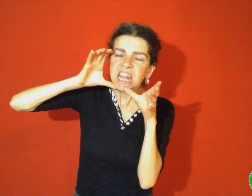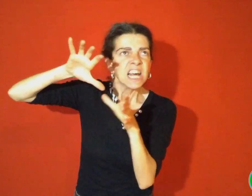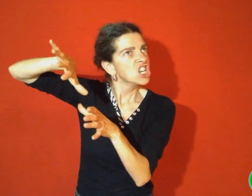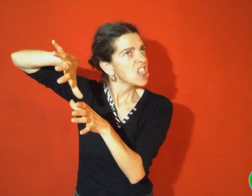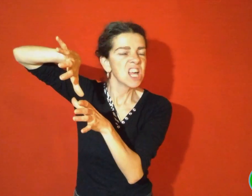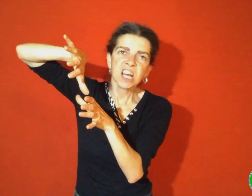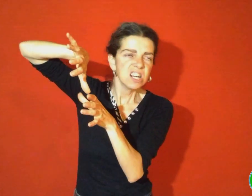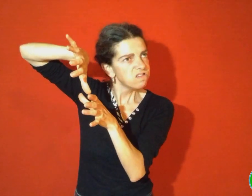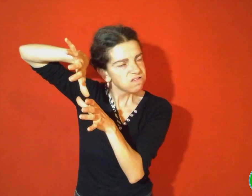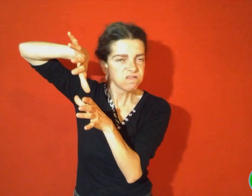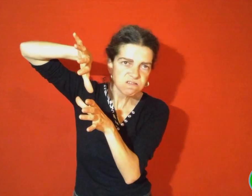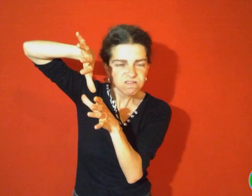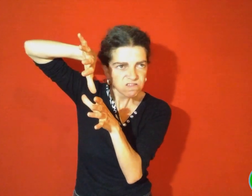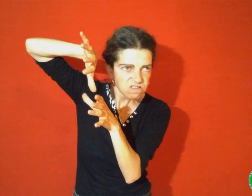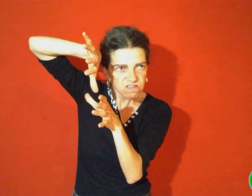un petit déjeuner ! » marmonnait-il.